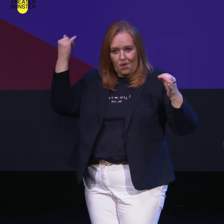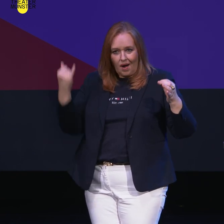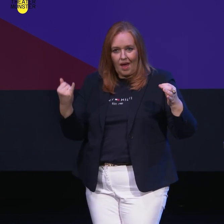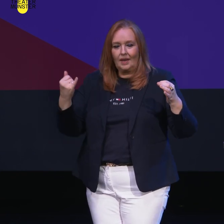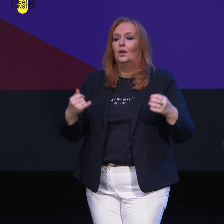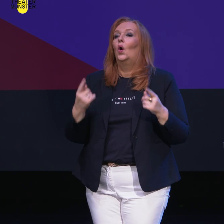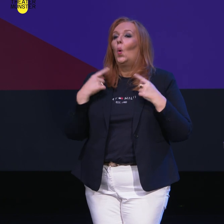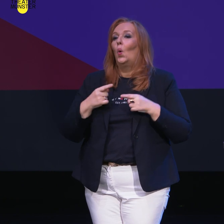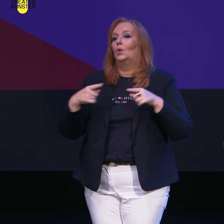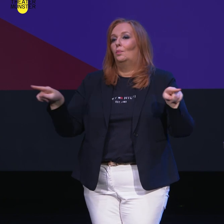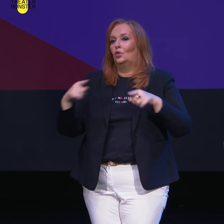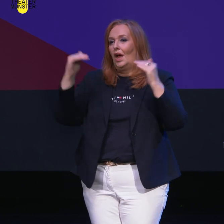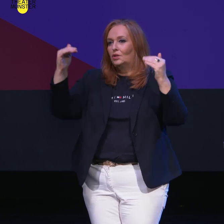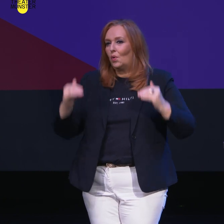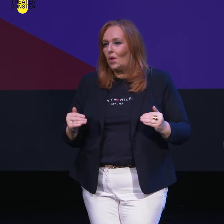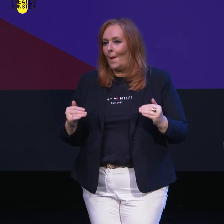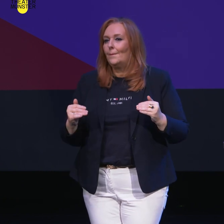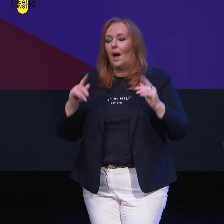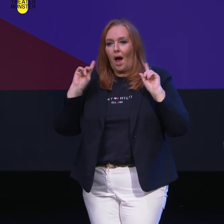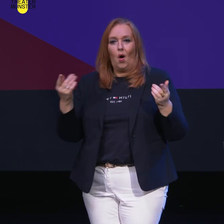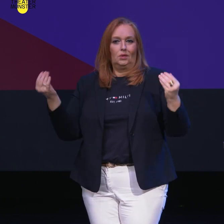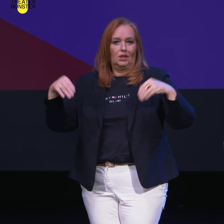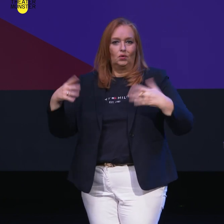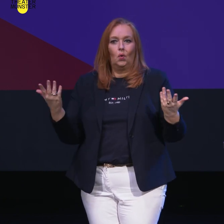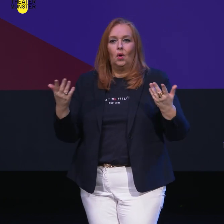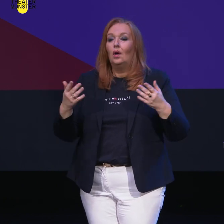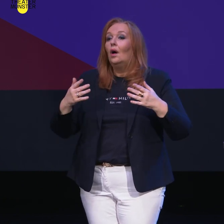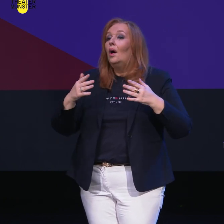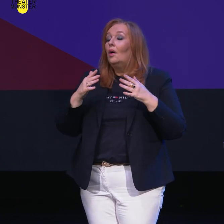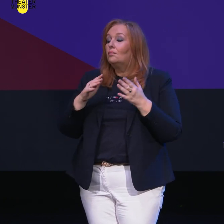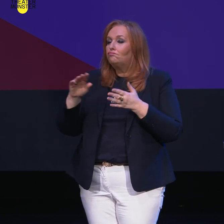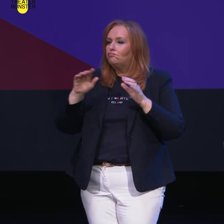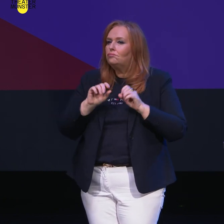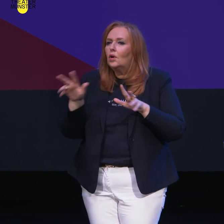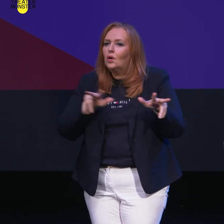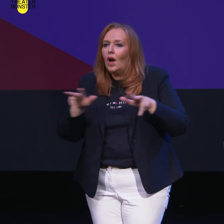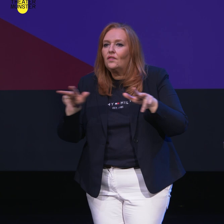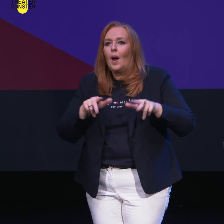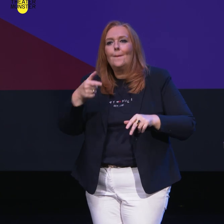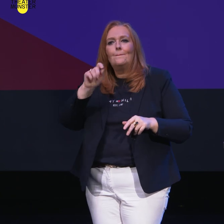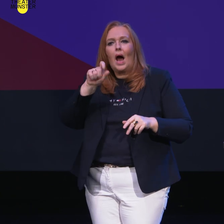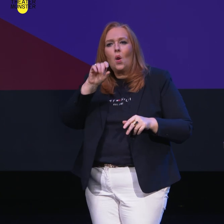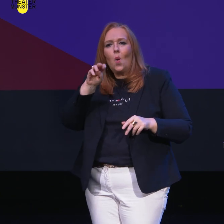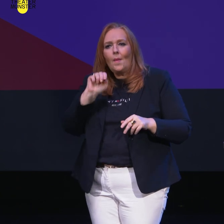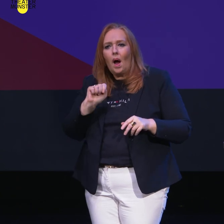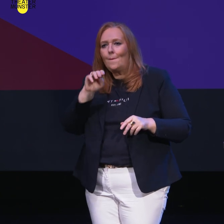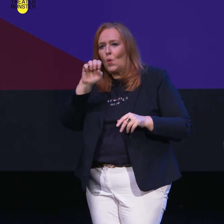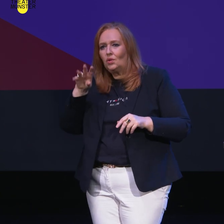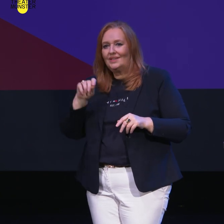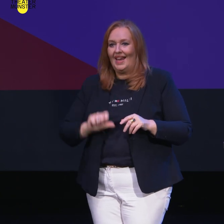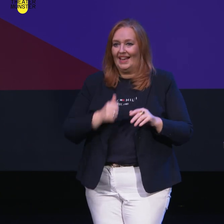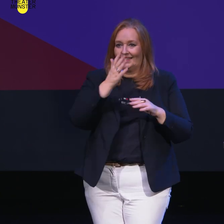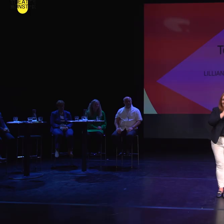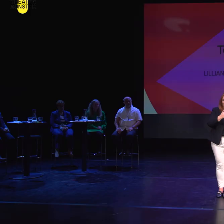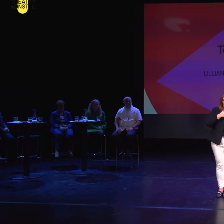um die musikalische Programme auszuründen. Und die Choreografie wird von Paloma Muñoz, im ersten Teil von mir, im